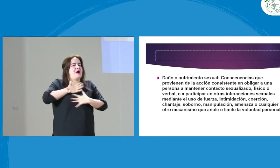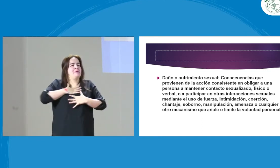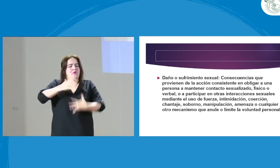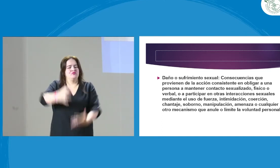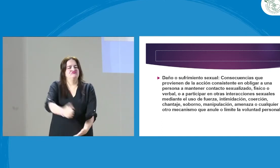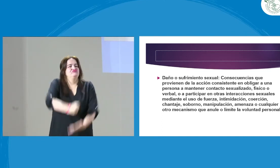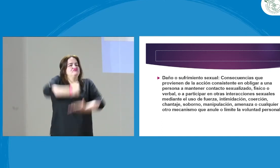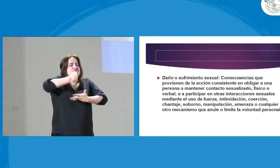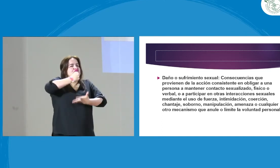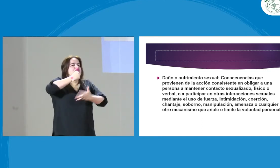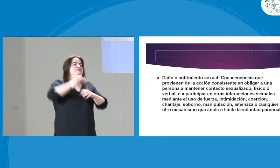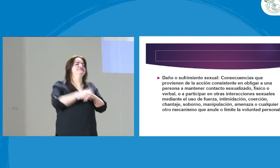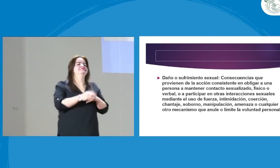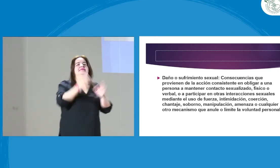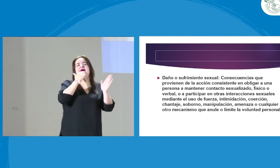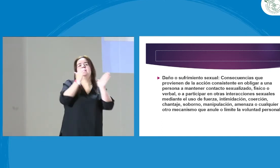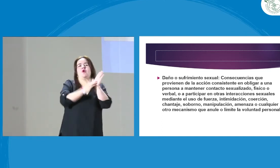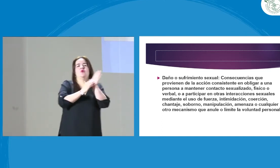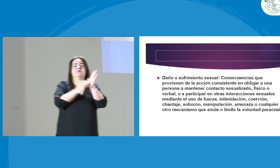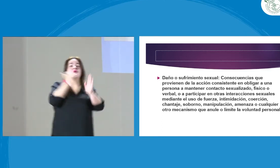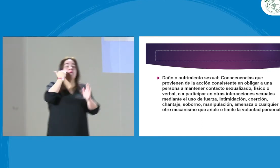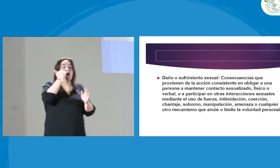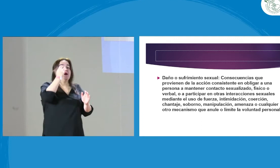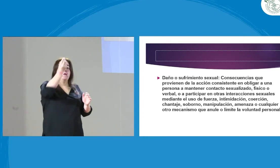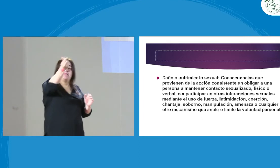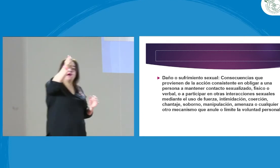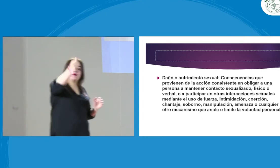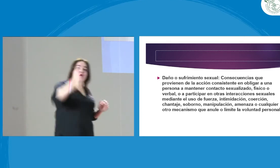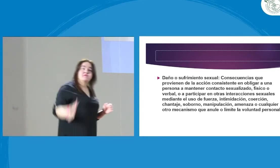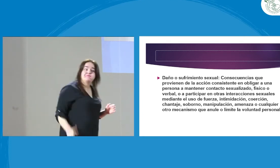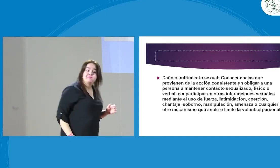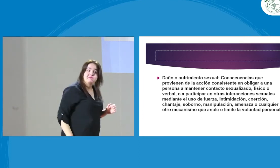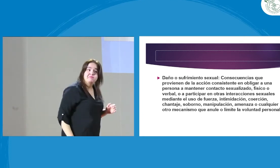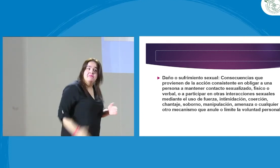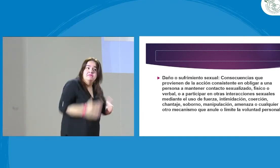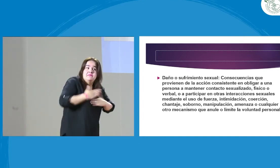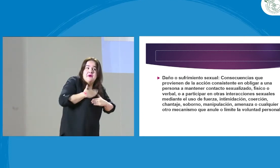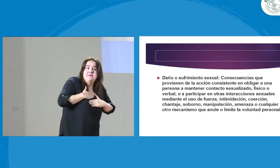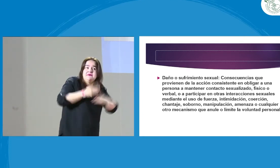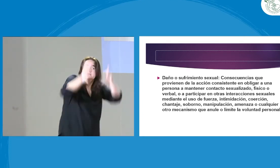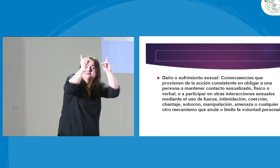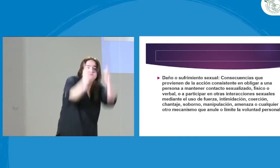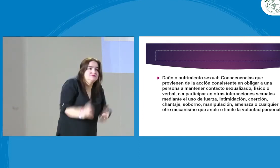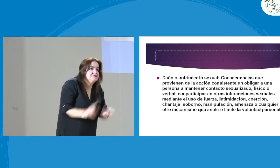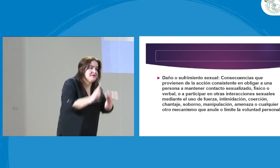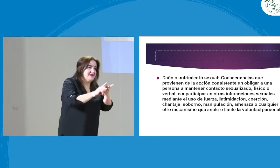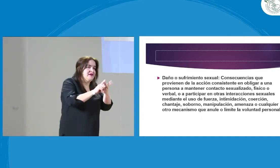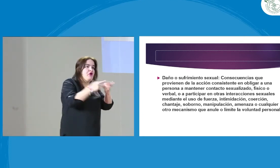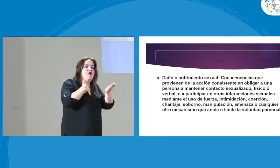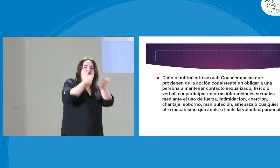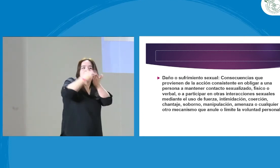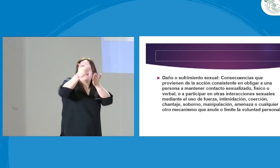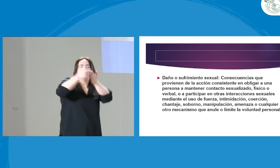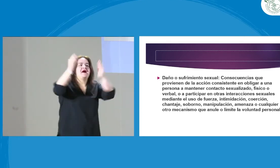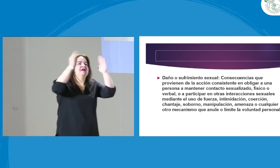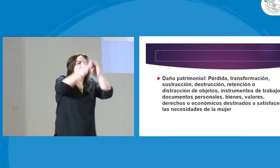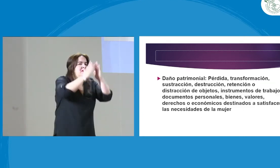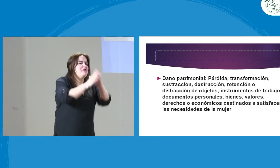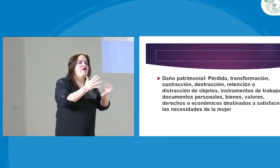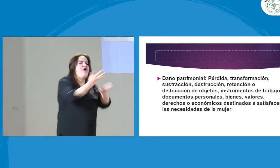violencias. Pero también tenemos otro tipo de vulneración. Hablemos del patrimonio. Entonces usted tiene un dinero, yo